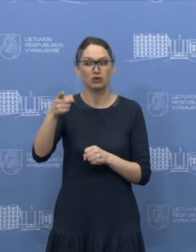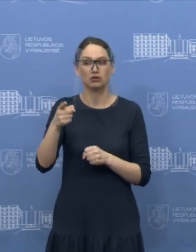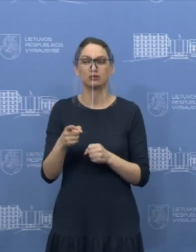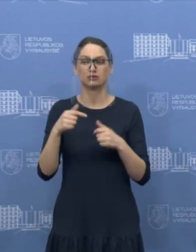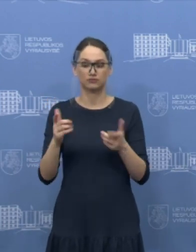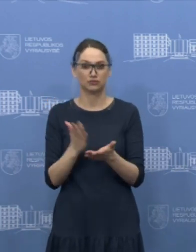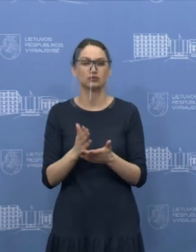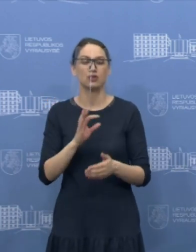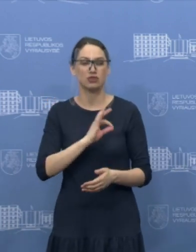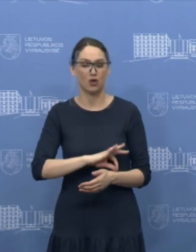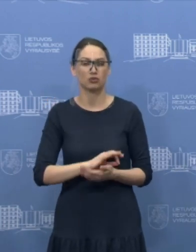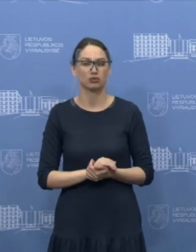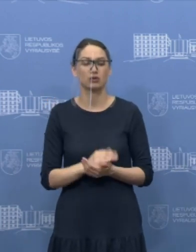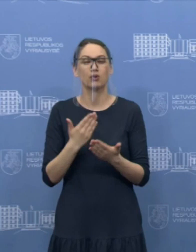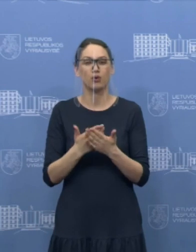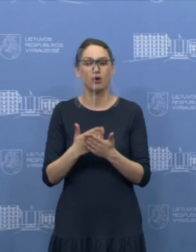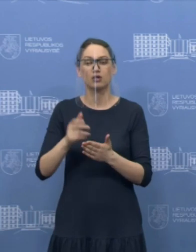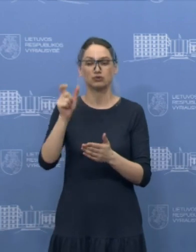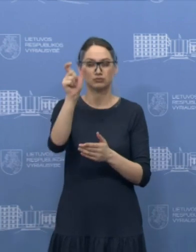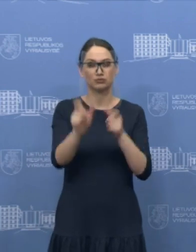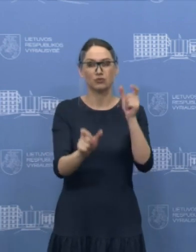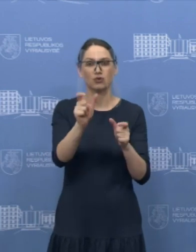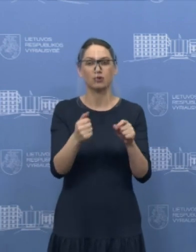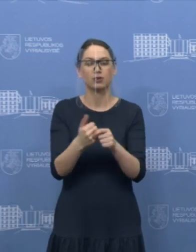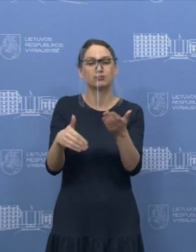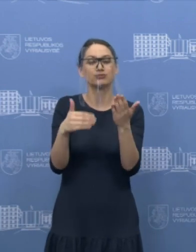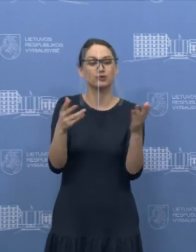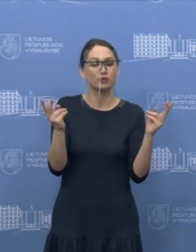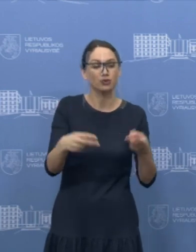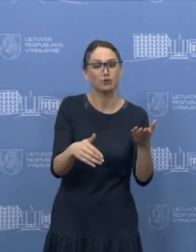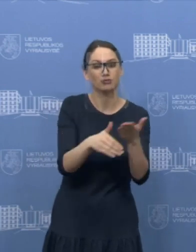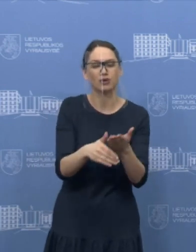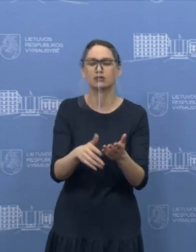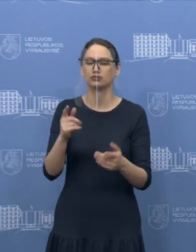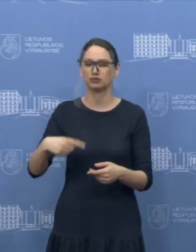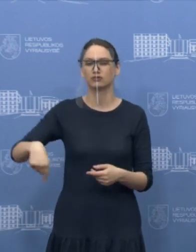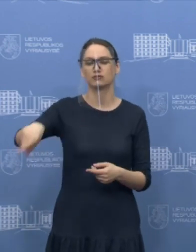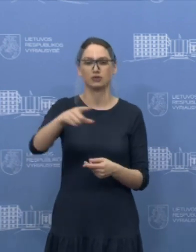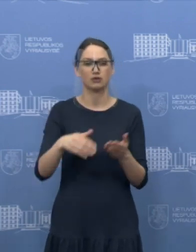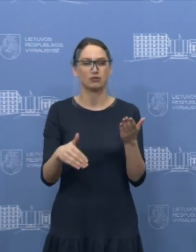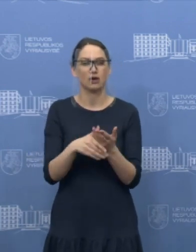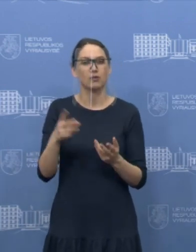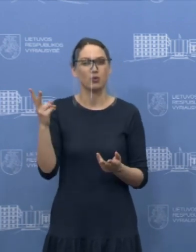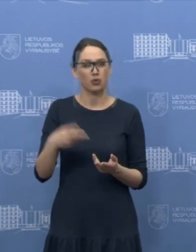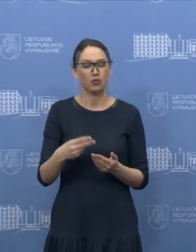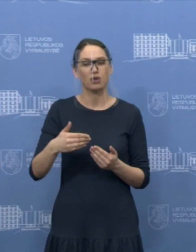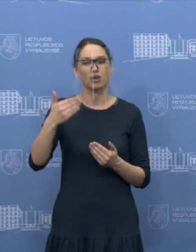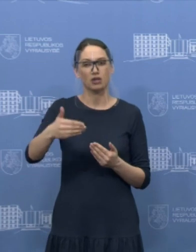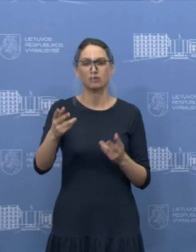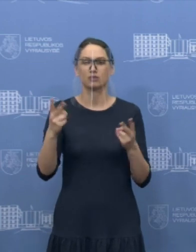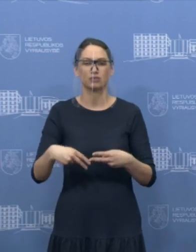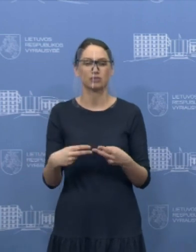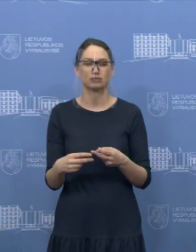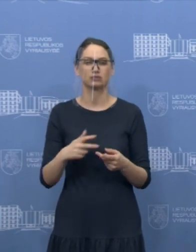tam, kad mes padėtume tiems, kurie yra artimus ir kuriems toks pagalbos reikia. O pagalbos reikia ir artimiausių metų jos reikės be abejo